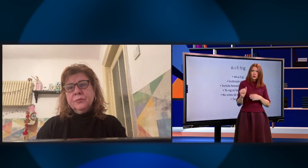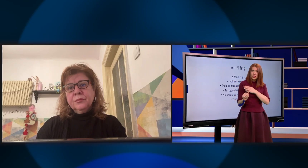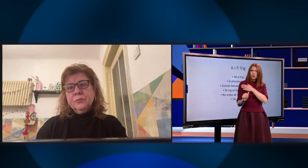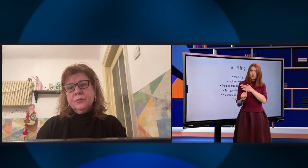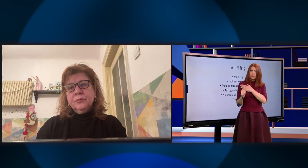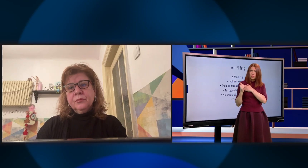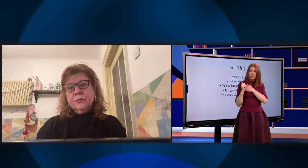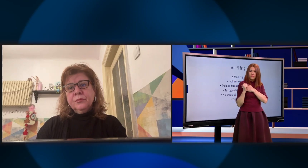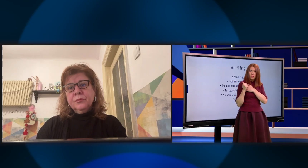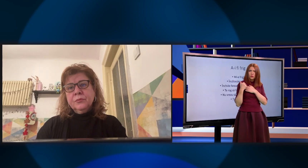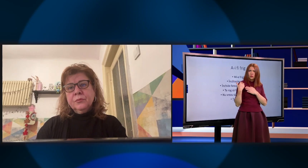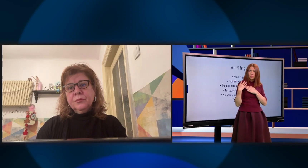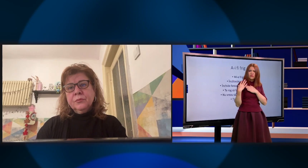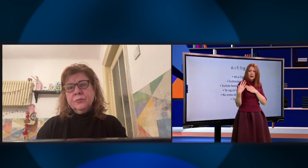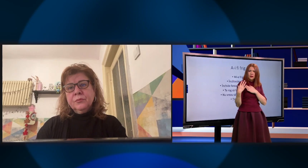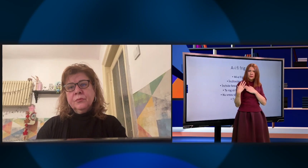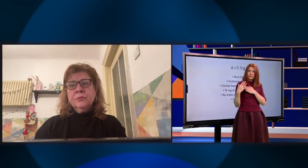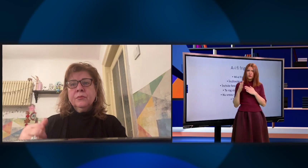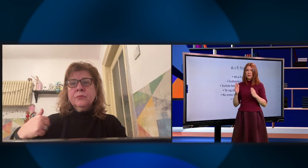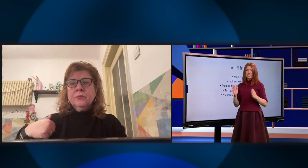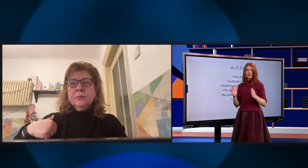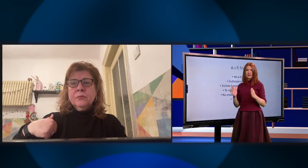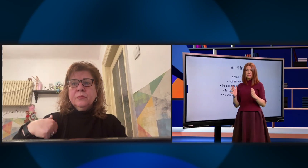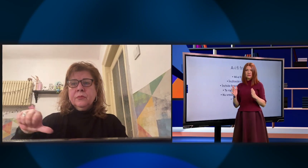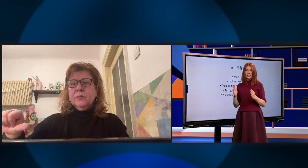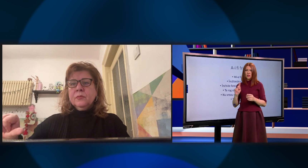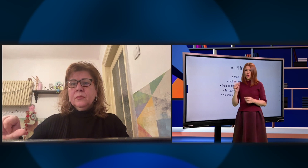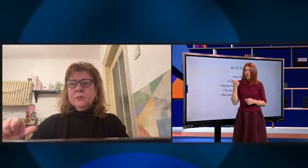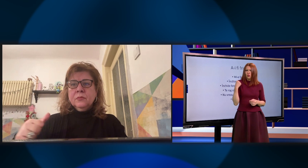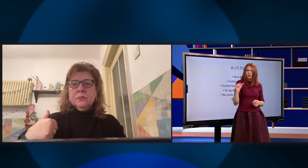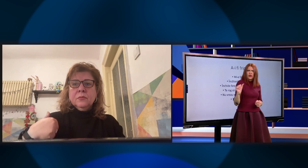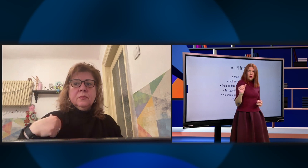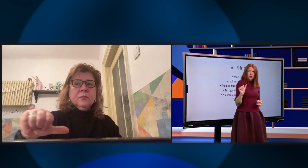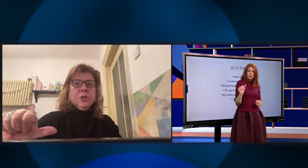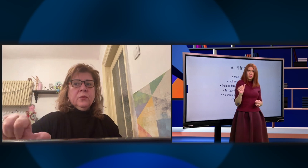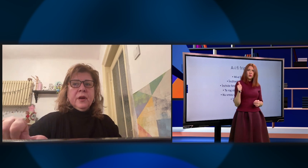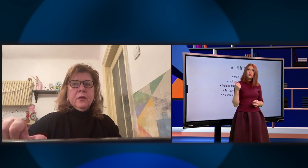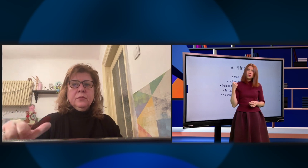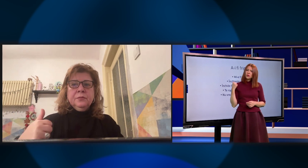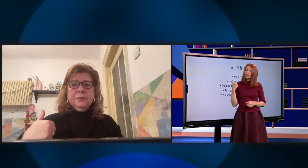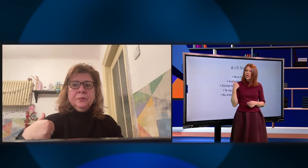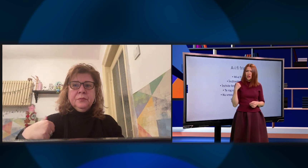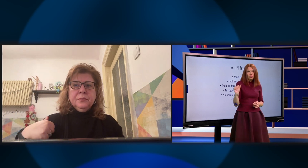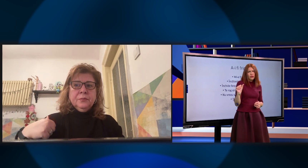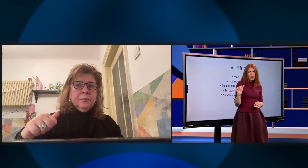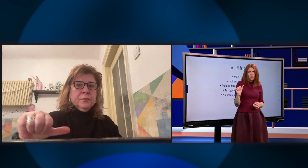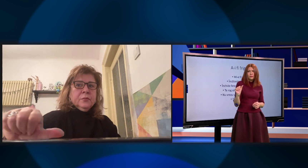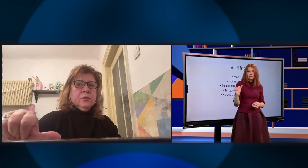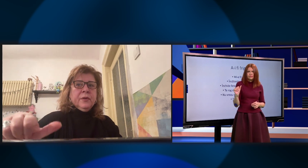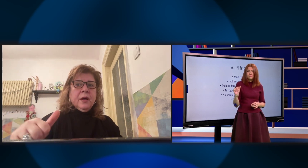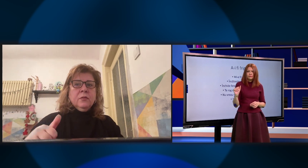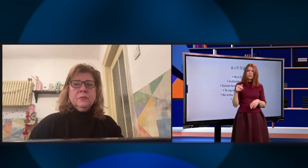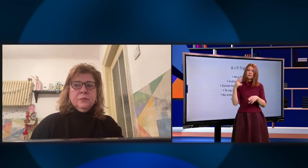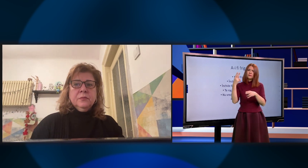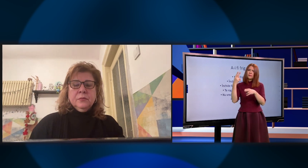vreau. Și atunci umărul va fi, cumva, nu va mai sta față-înfață. Nu vreau. Mă duc umărul. Da. Nu vreau.